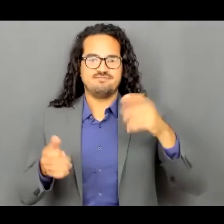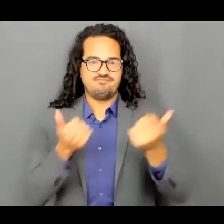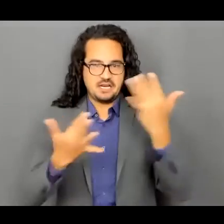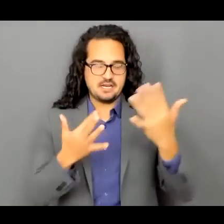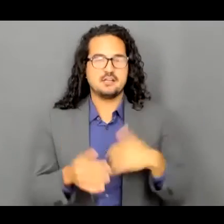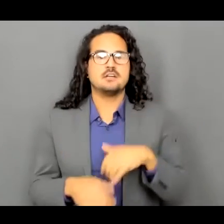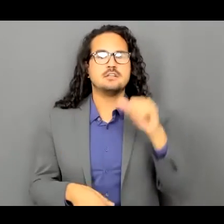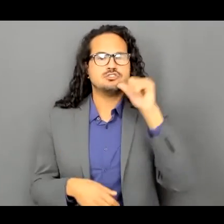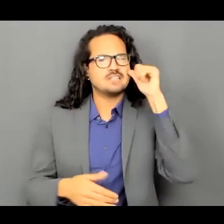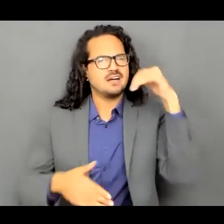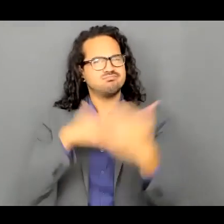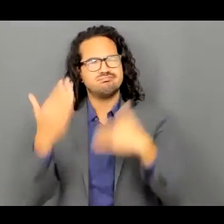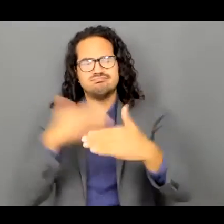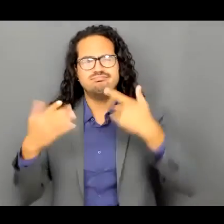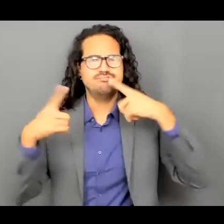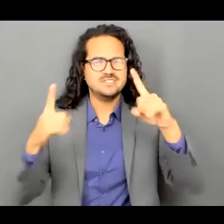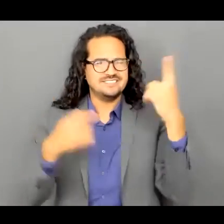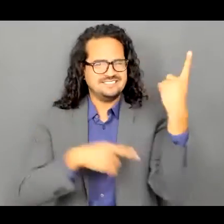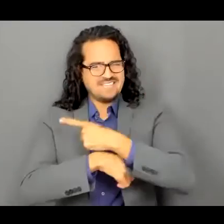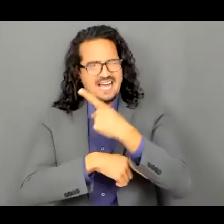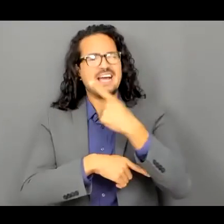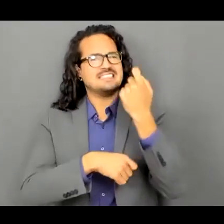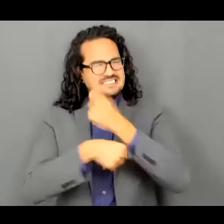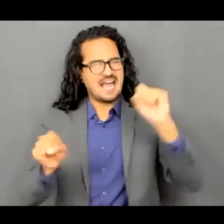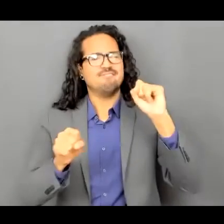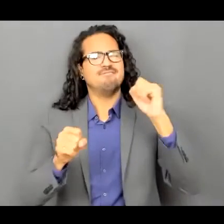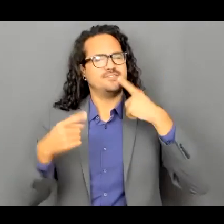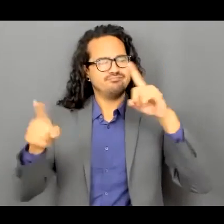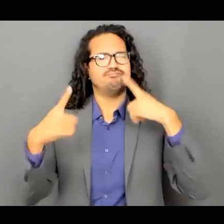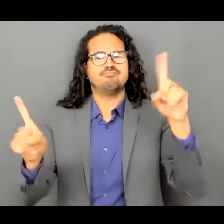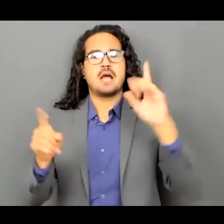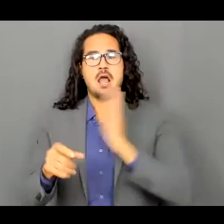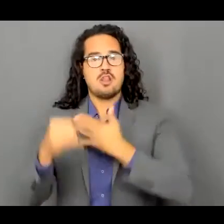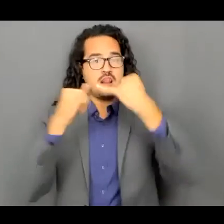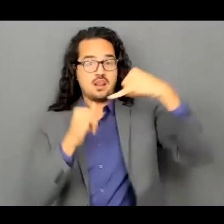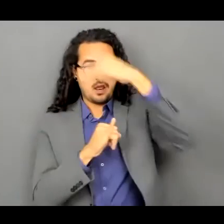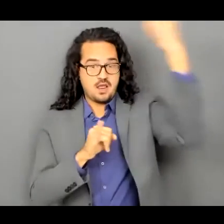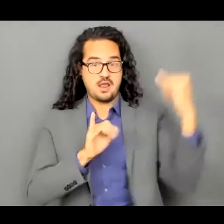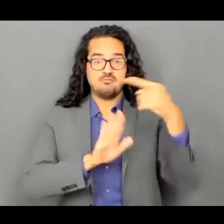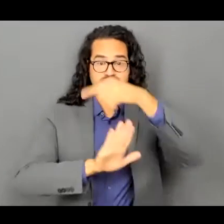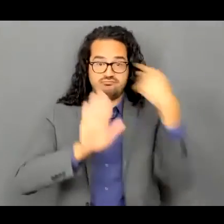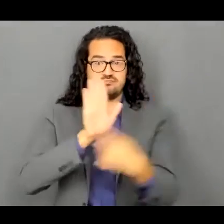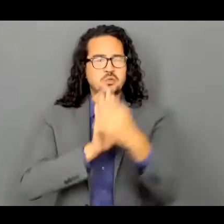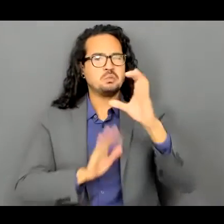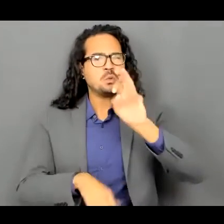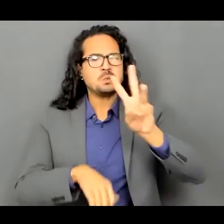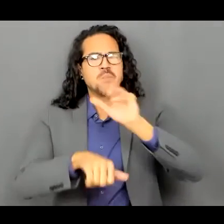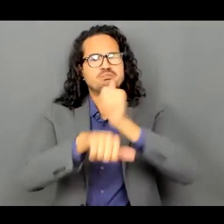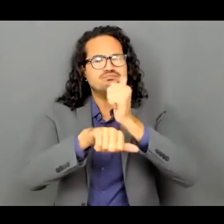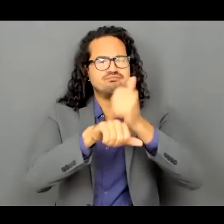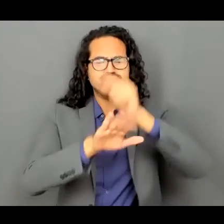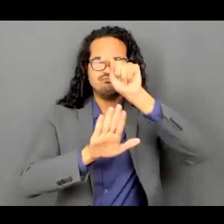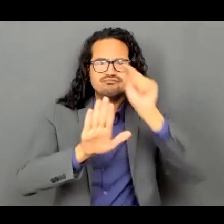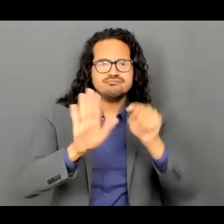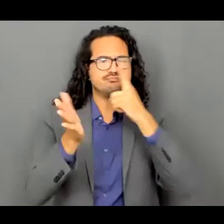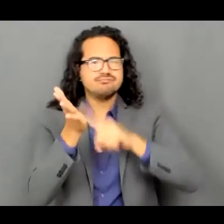ayer tuvimos muy buen día en la línea de fuego tuvimos equipos todo el día en el incendio